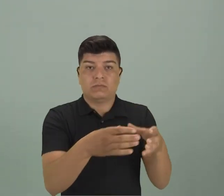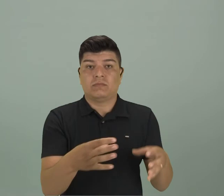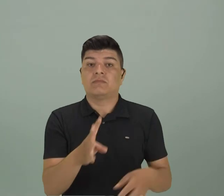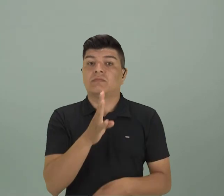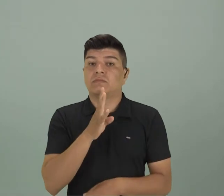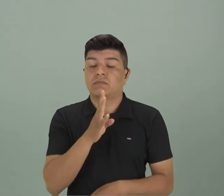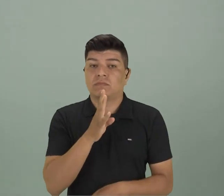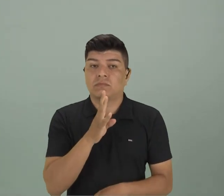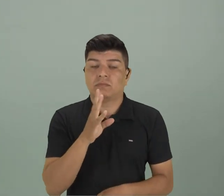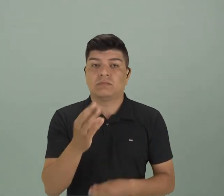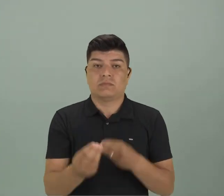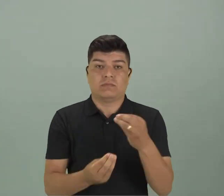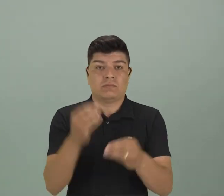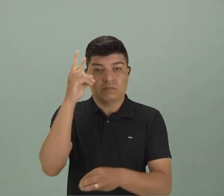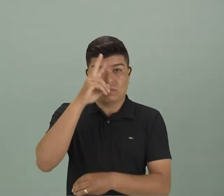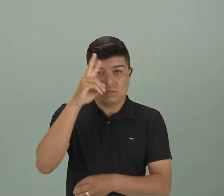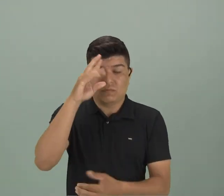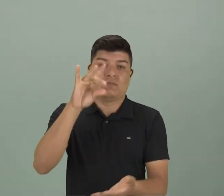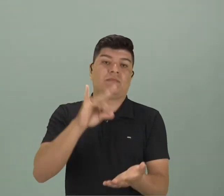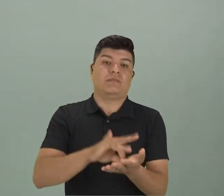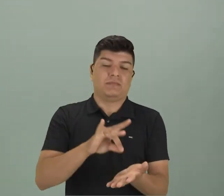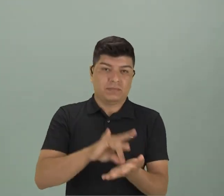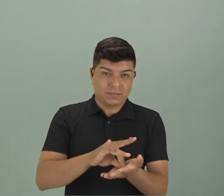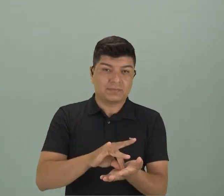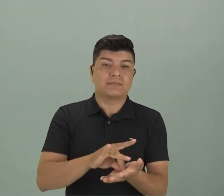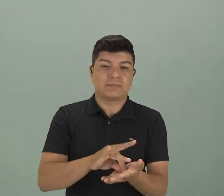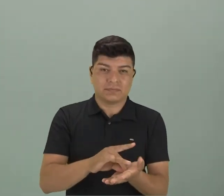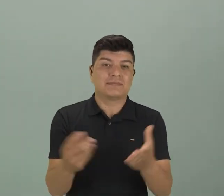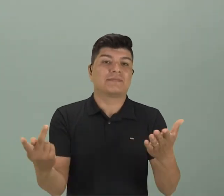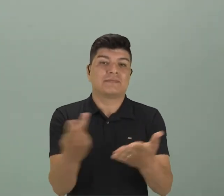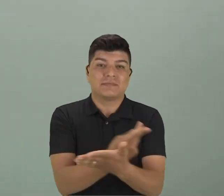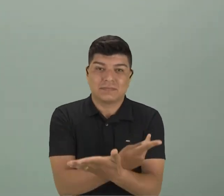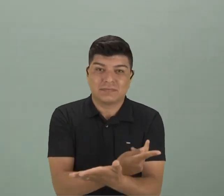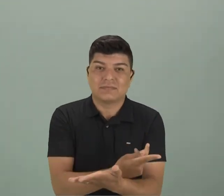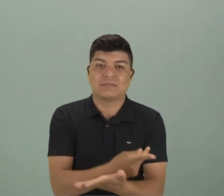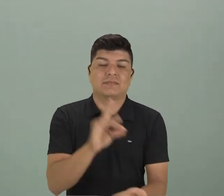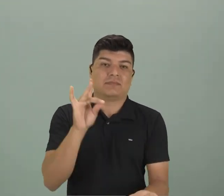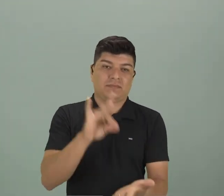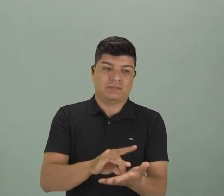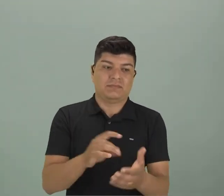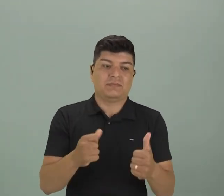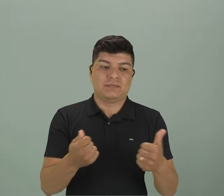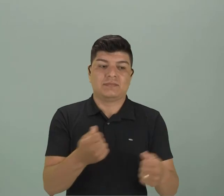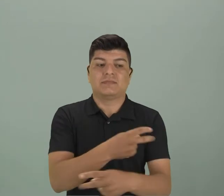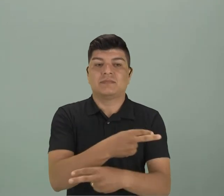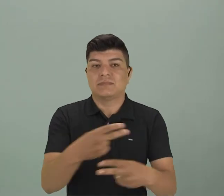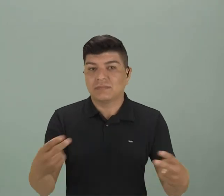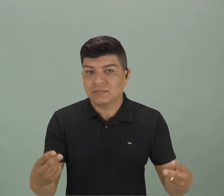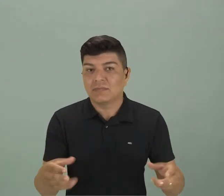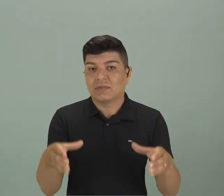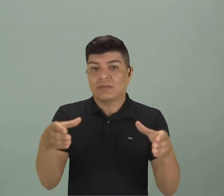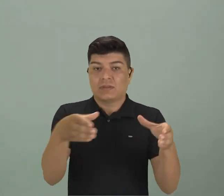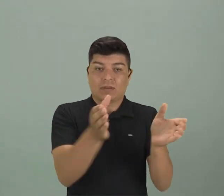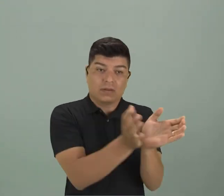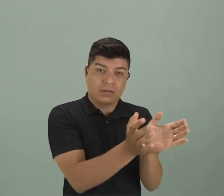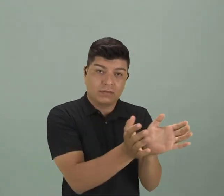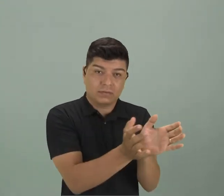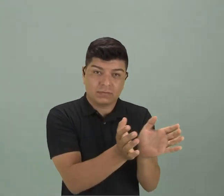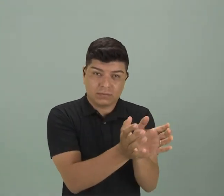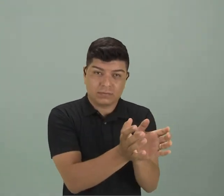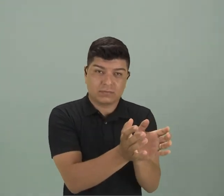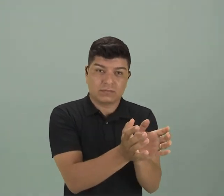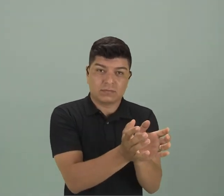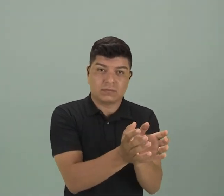consideradas como historias verídicas, fatos y acontecimientos reales, ¿no? Y el conjunto de mitos se